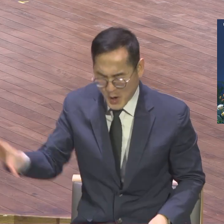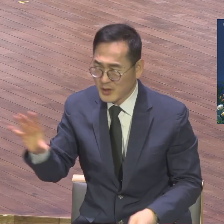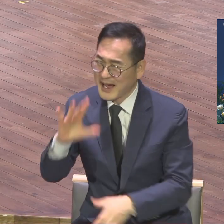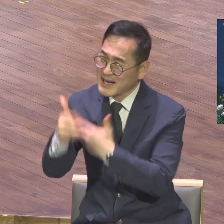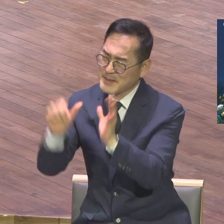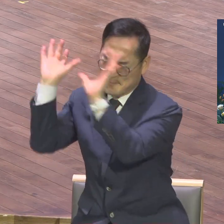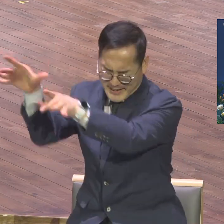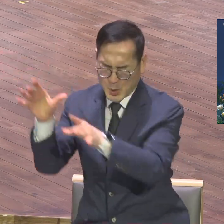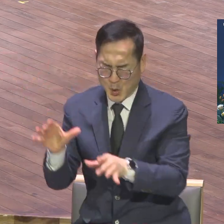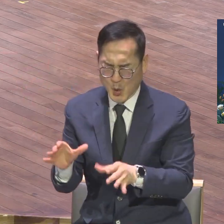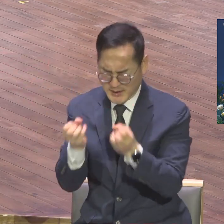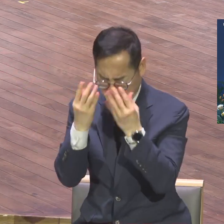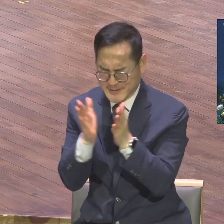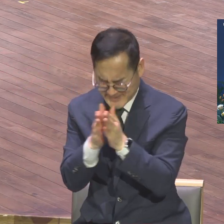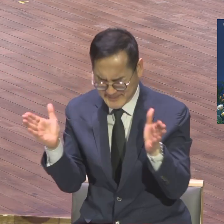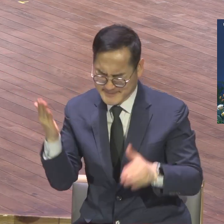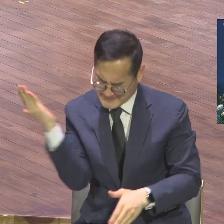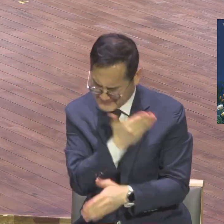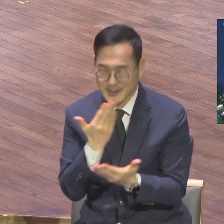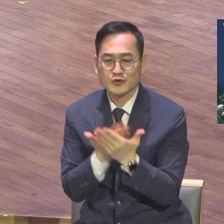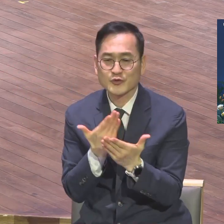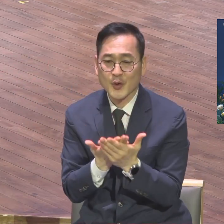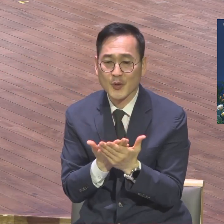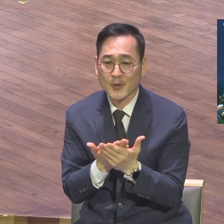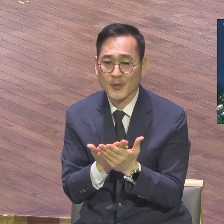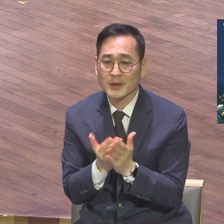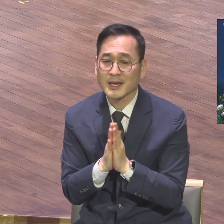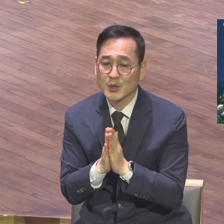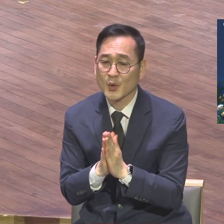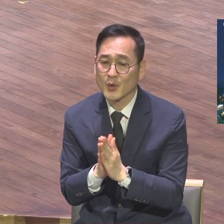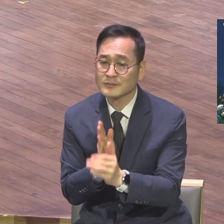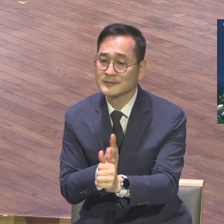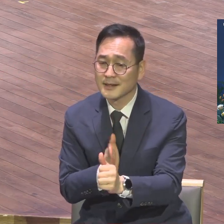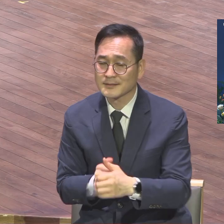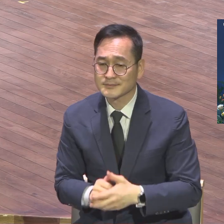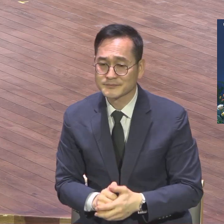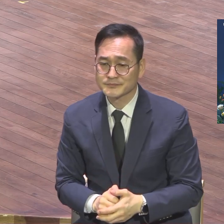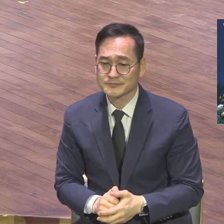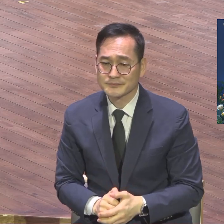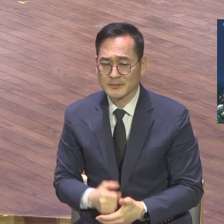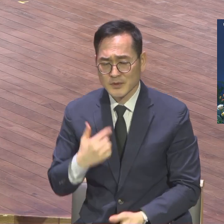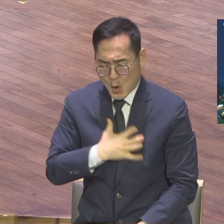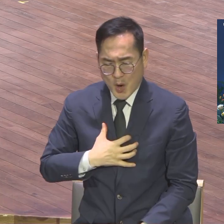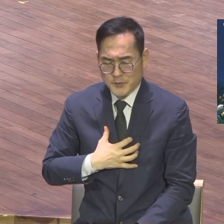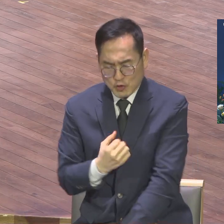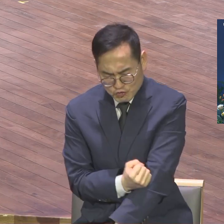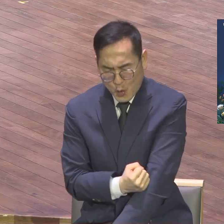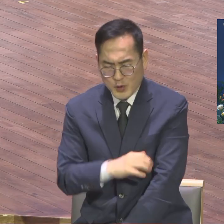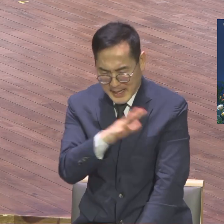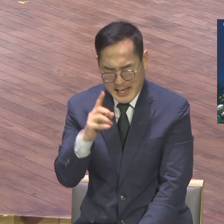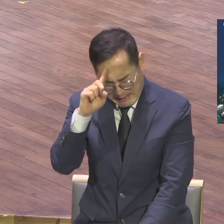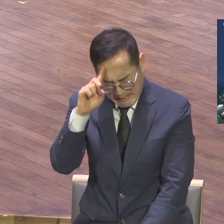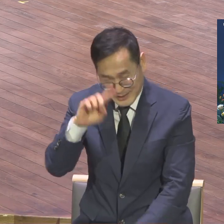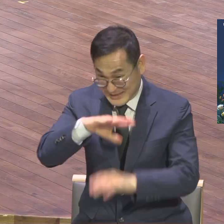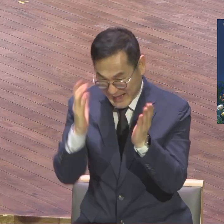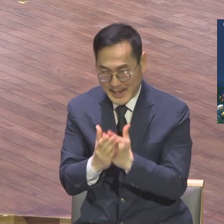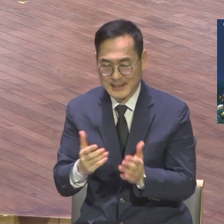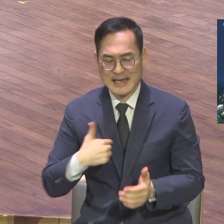네 해결사항이 많잖아요. 다 맡기세요. 너의 수고를 너의 염려를 내게 맡겨라. 예술이